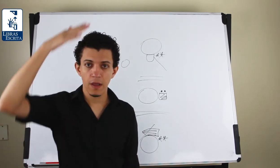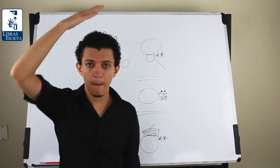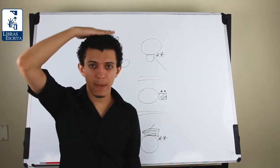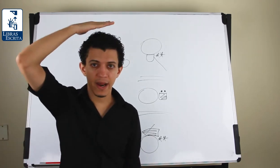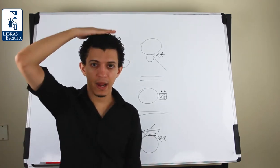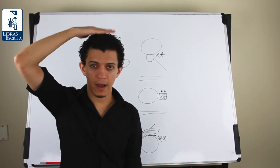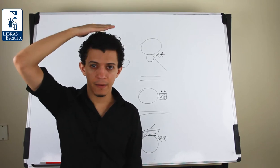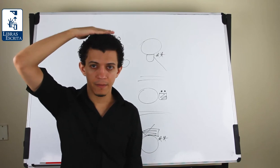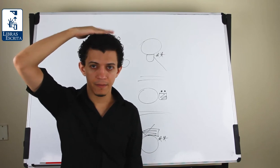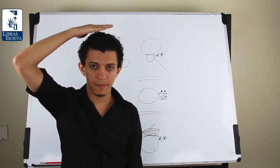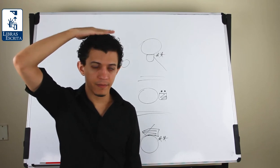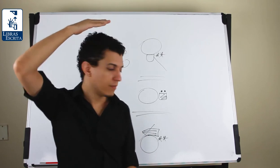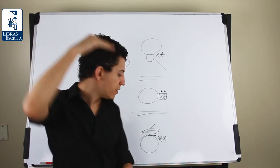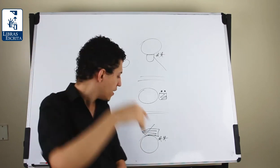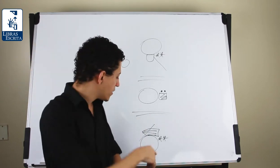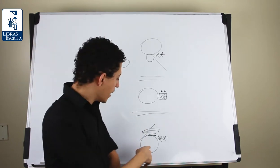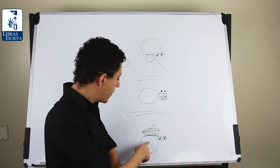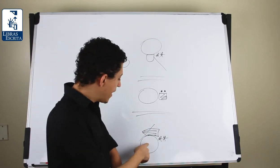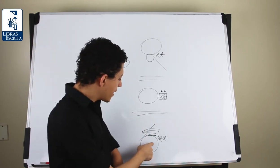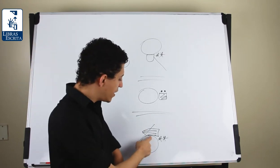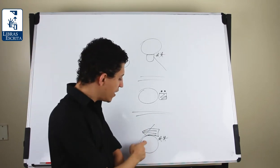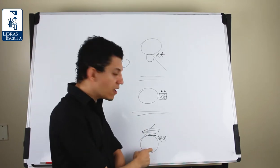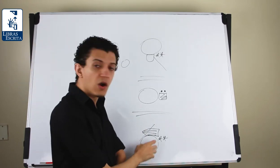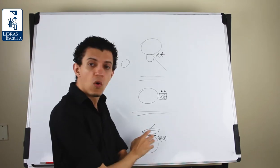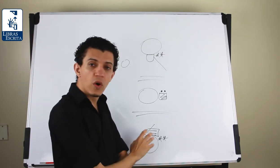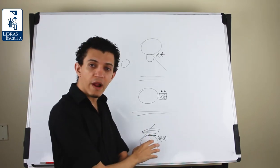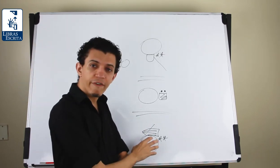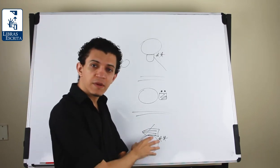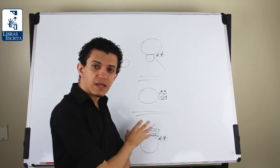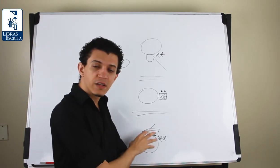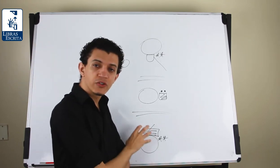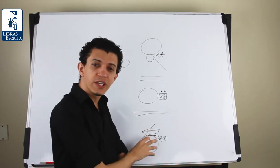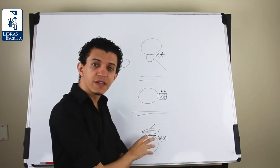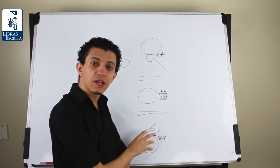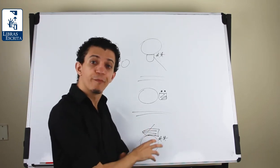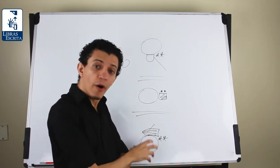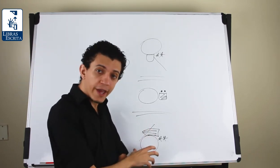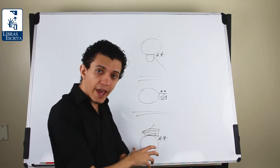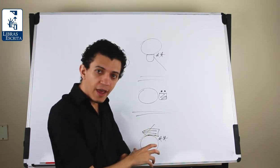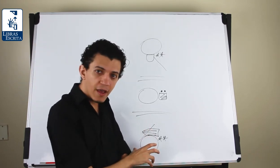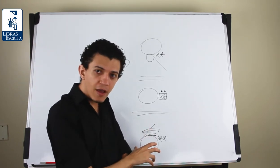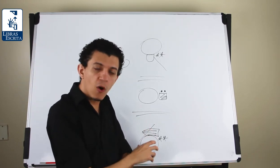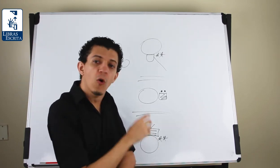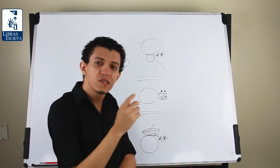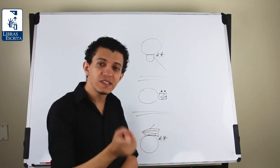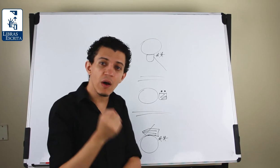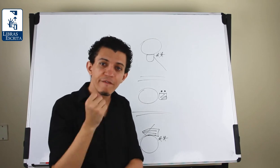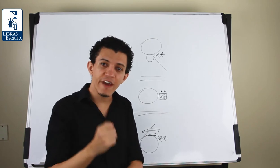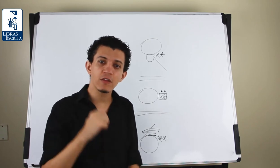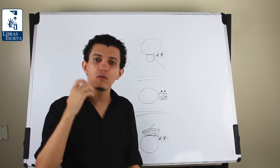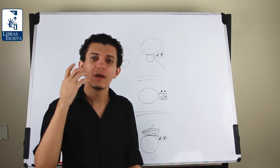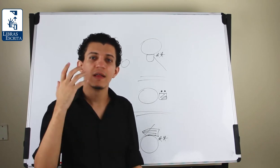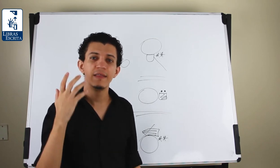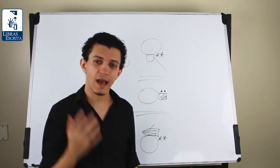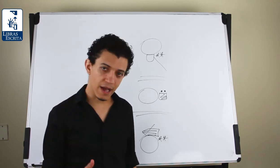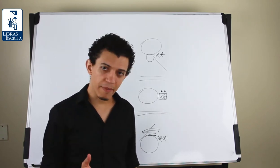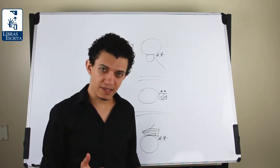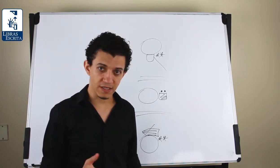Paraná. Também aqui, o grafema está sendo utilizado porque o sinal é feito na cabeça.